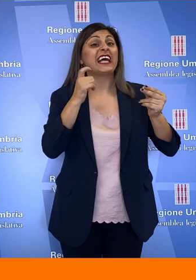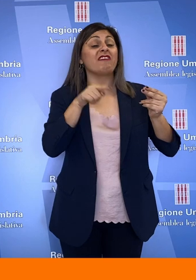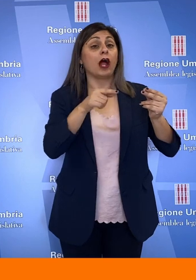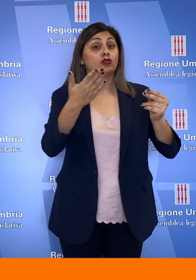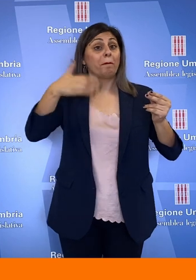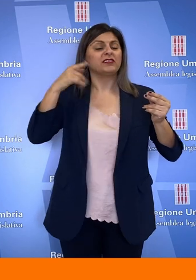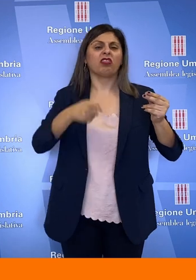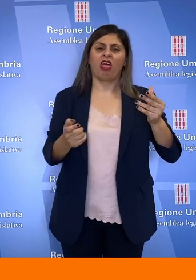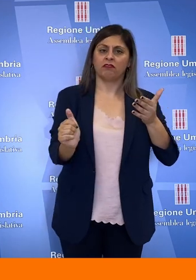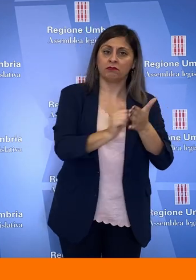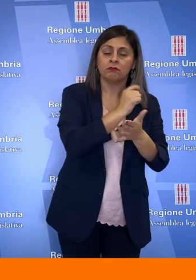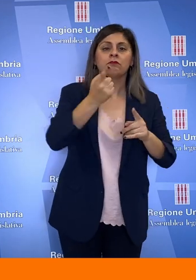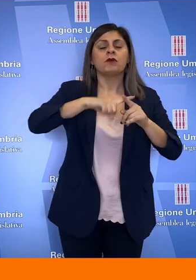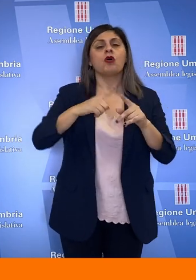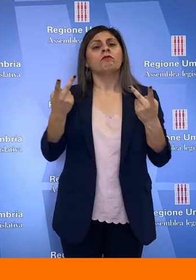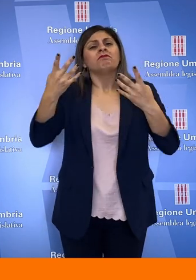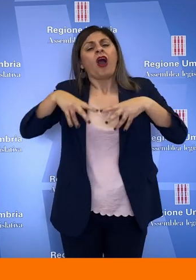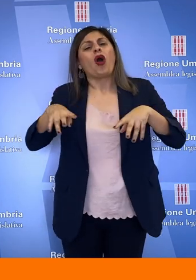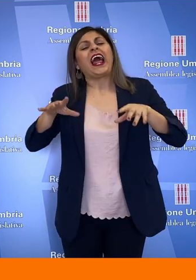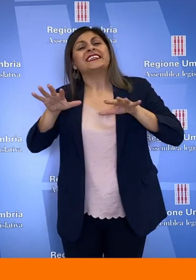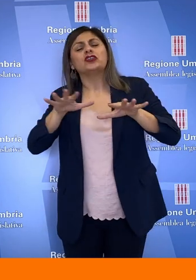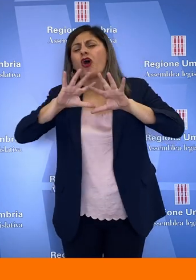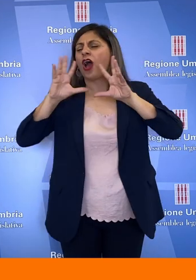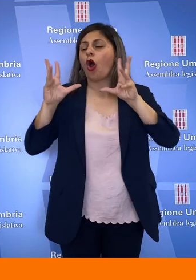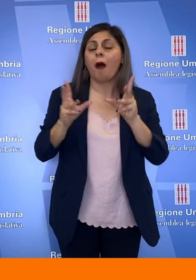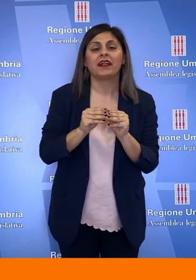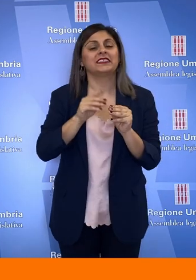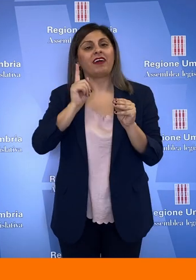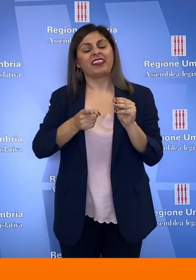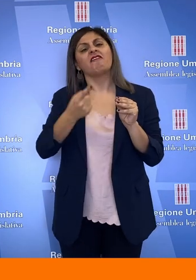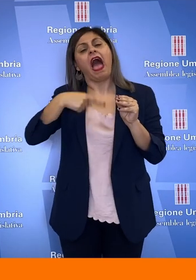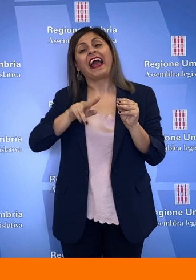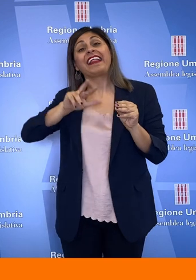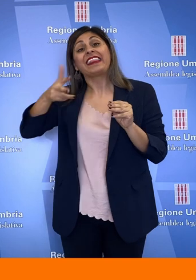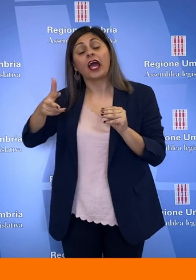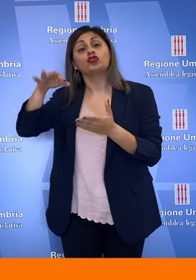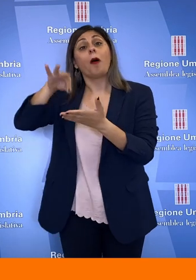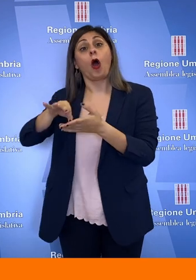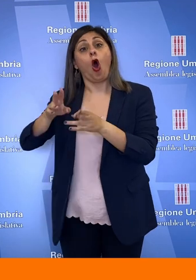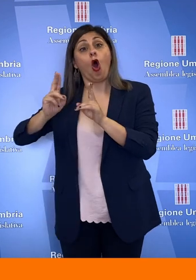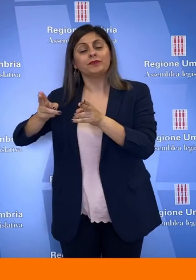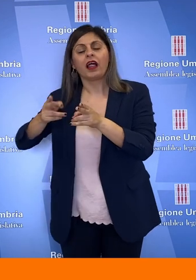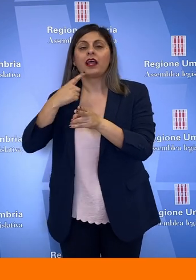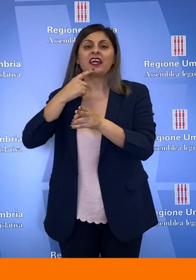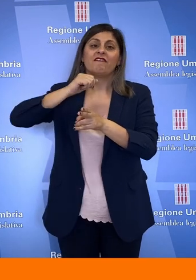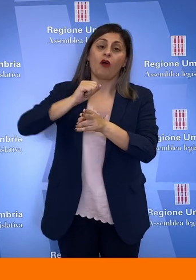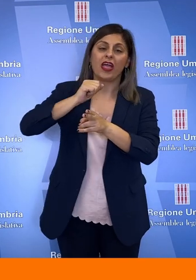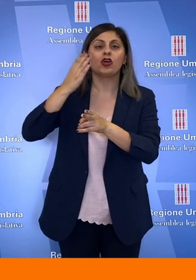creato in passato e una riorganizzazione complessiva che passa anche per un terzo polo ospedaliero condiviso tra Spoleto e Foligno.